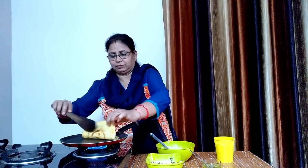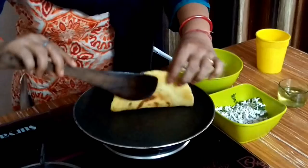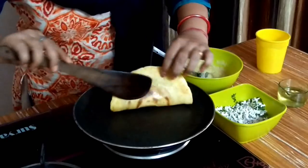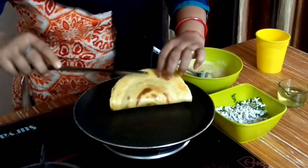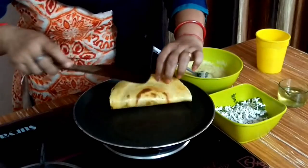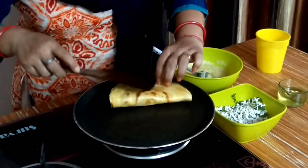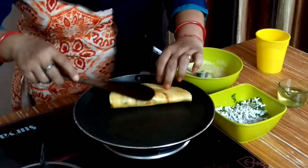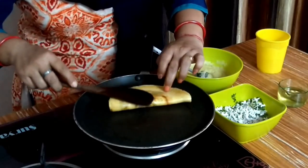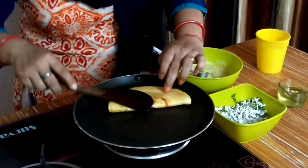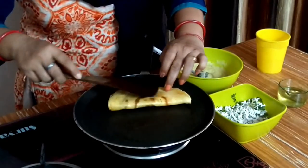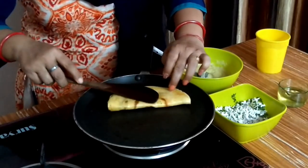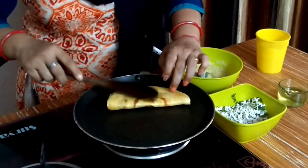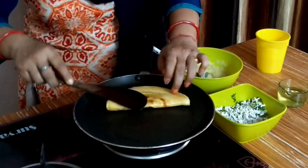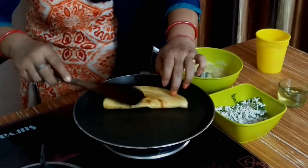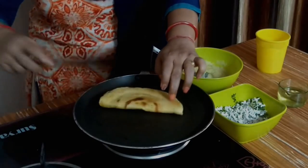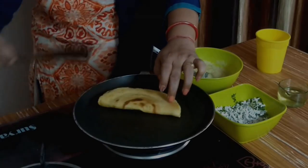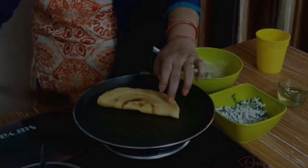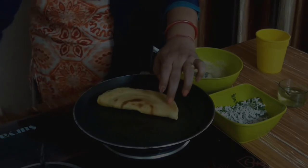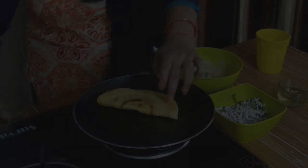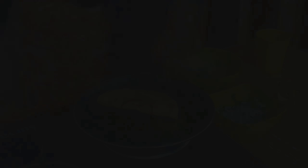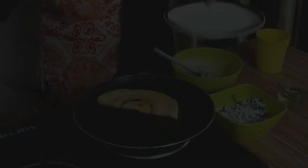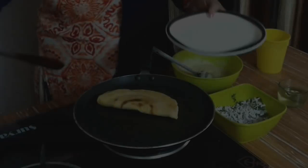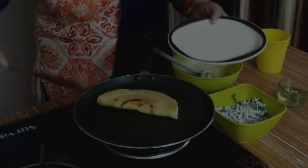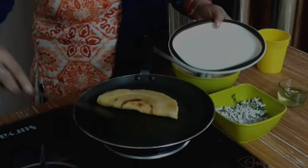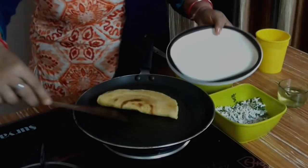अब इसे फोल्ट कर लेंगे और सर्विंग प्रीट में निकाल लेंगे